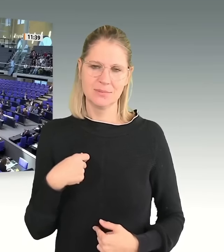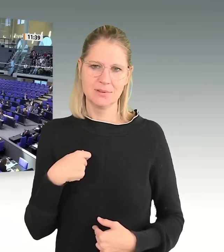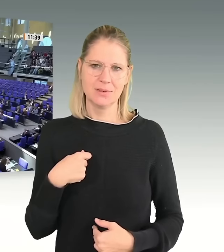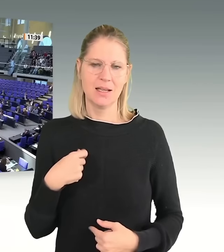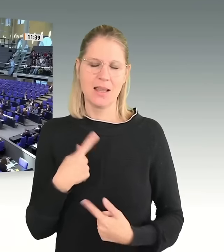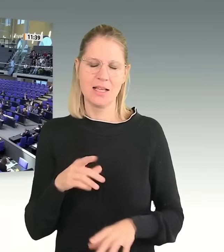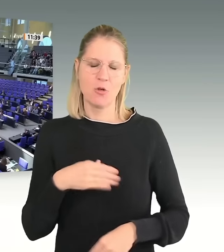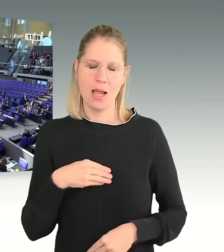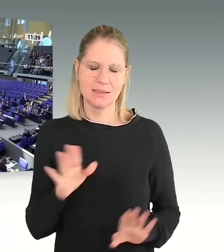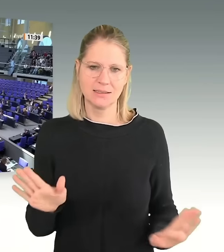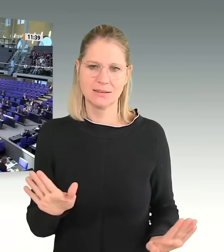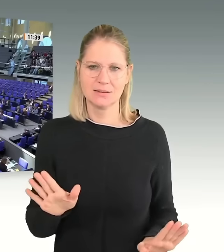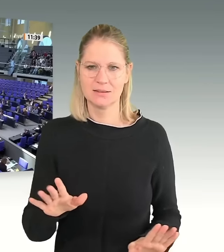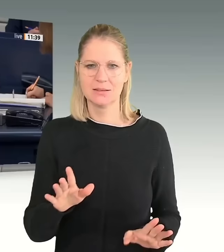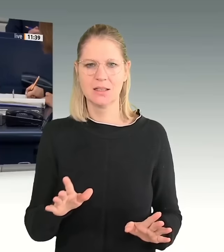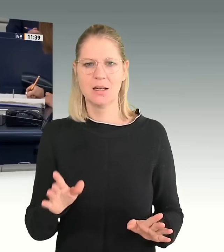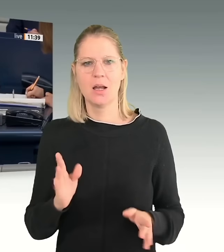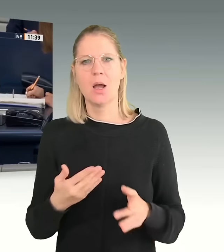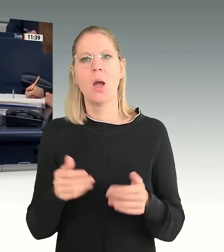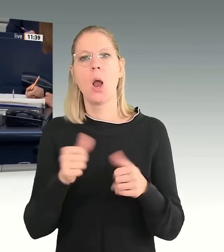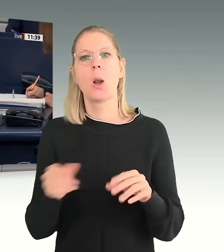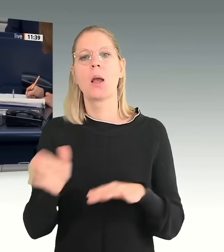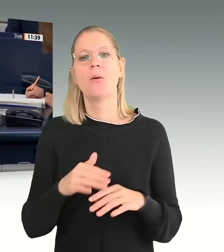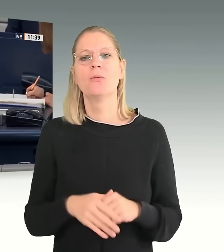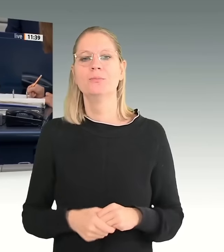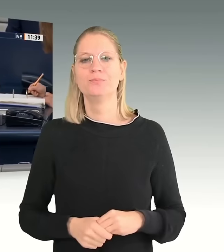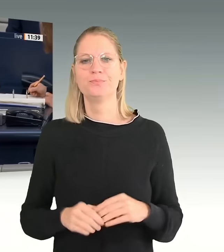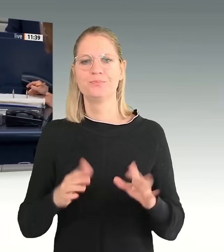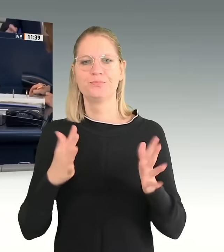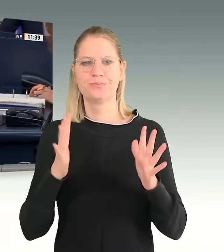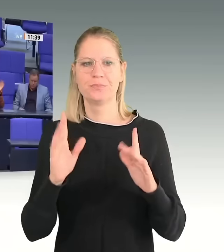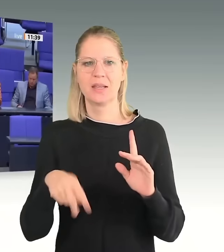Vielen Dank. Nächste Rednerin ist die Kollegin Clara Bünger, Fraktionslust.